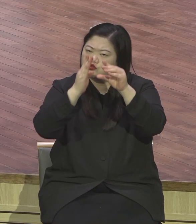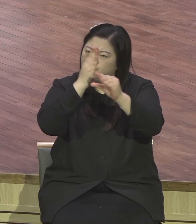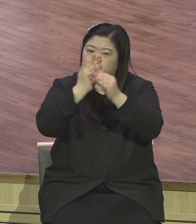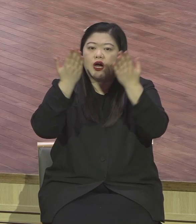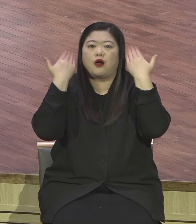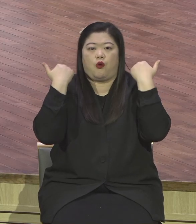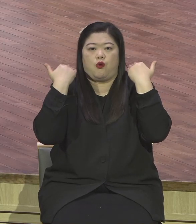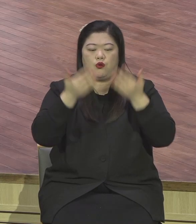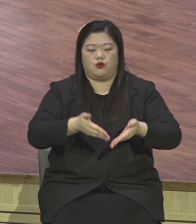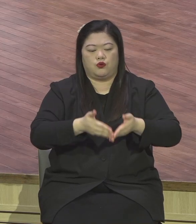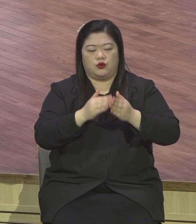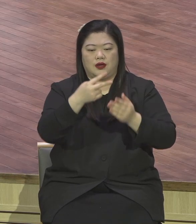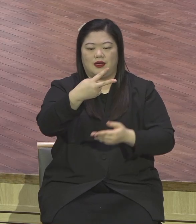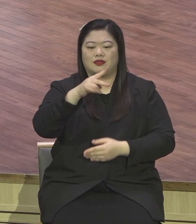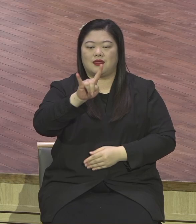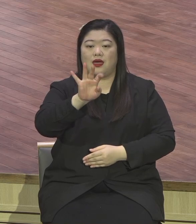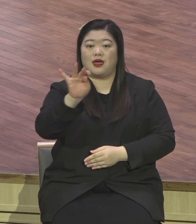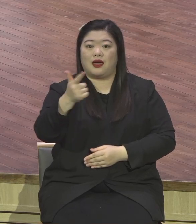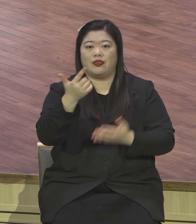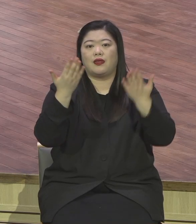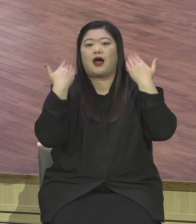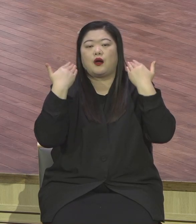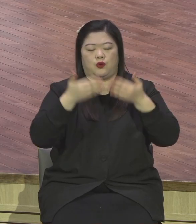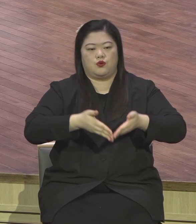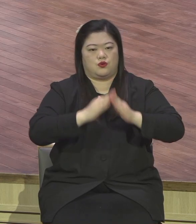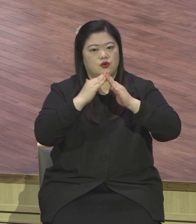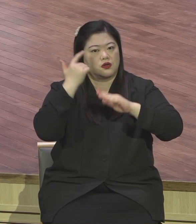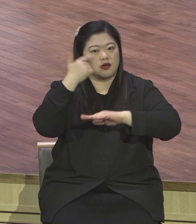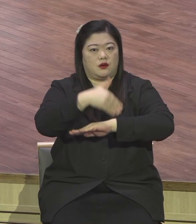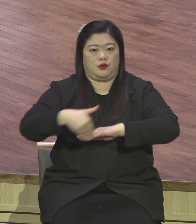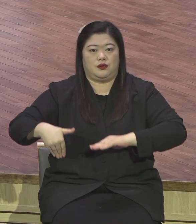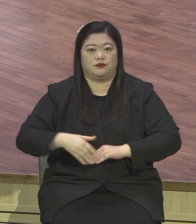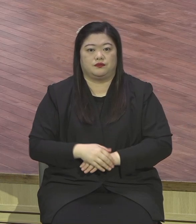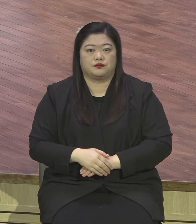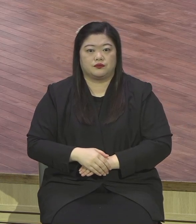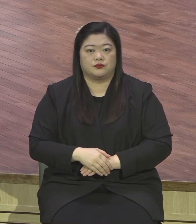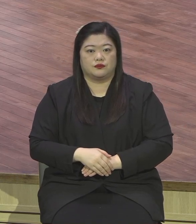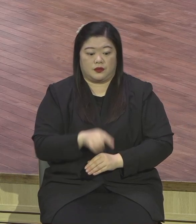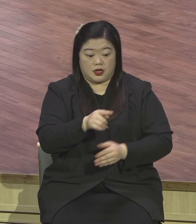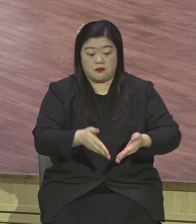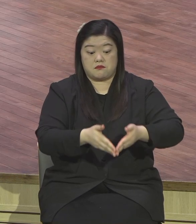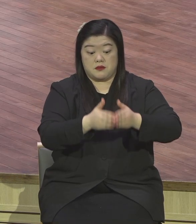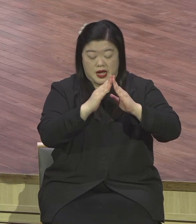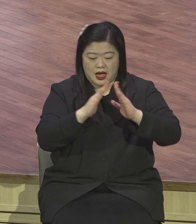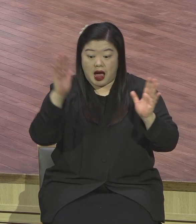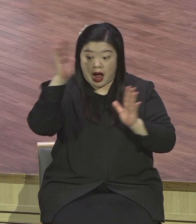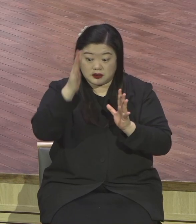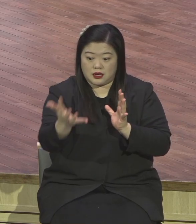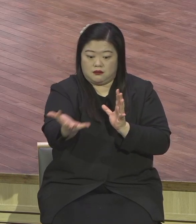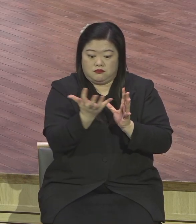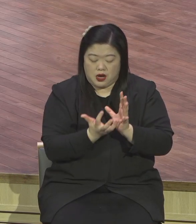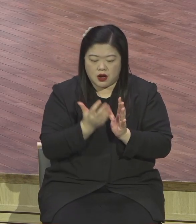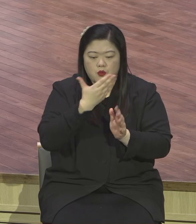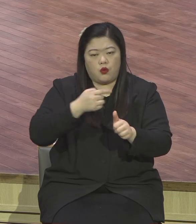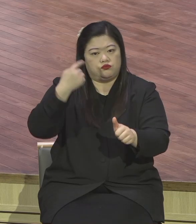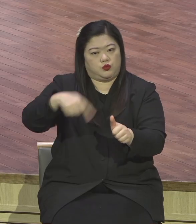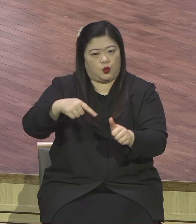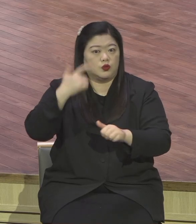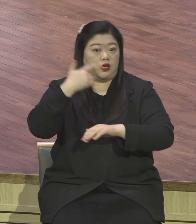다민족 자녀들을 대상으로 대안 학교를 운영하면서 보험의 문을 열어갈 것입니다. 또 NGO 유니월드를 통해서 국내에